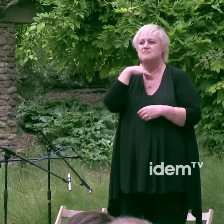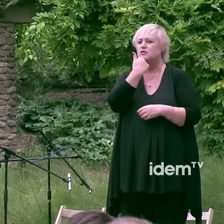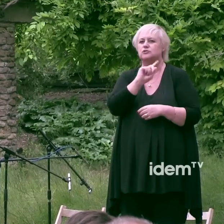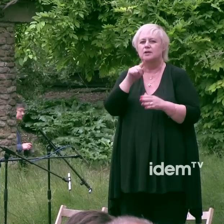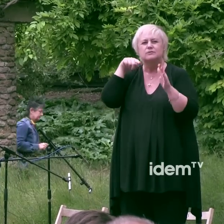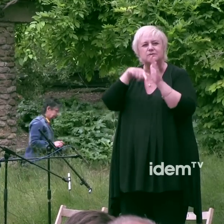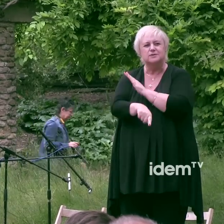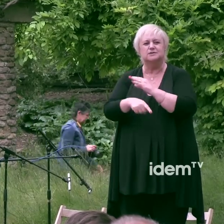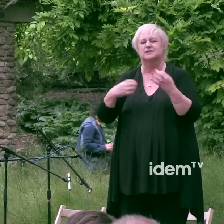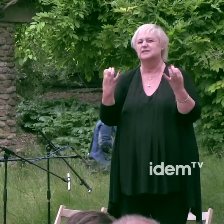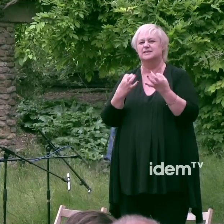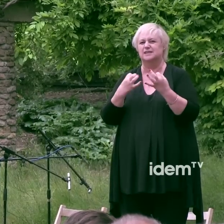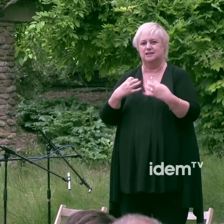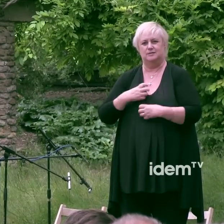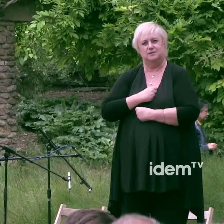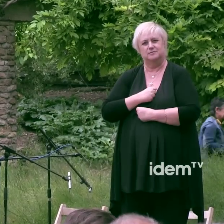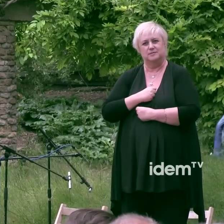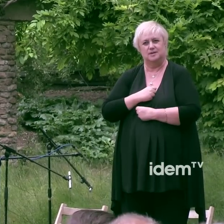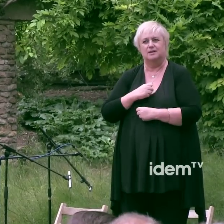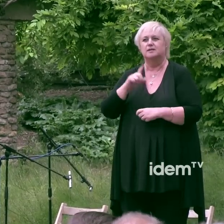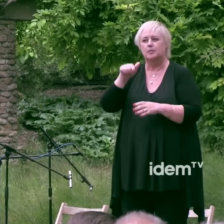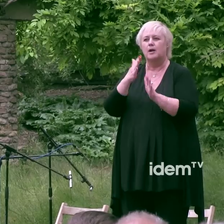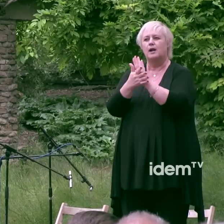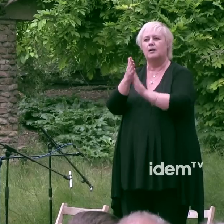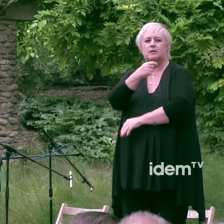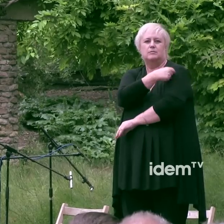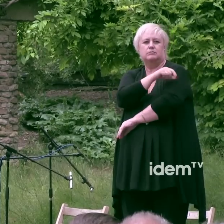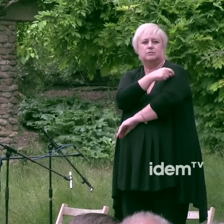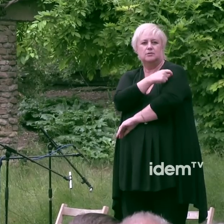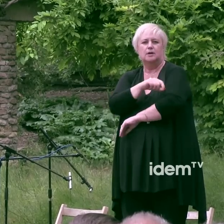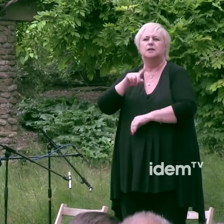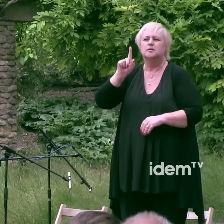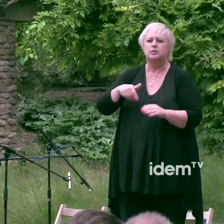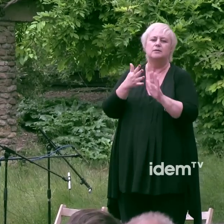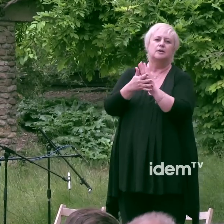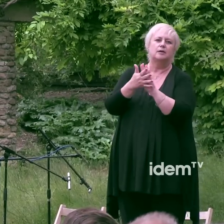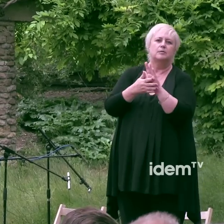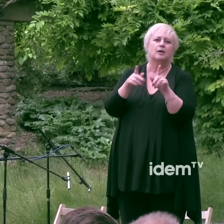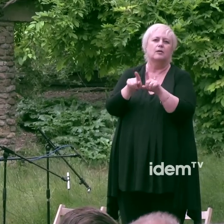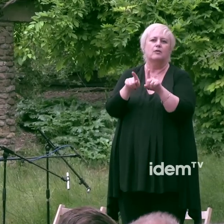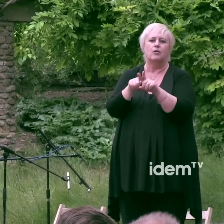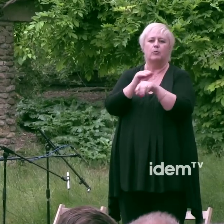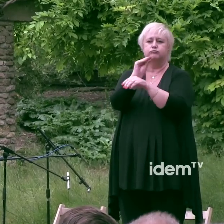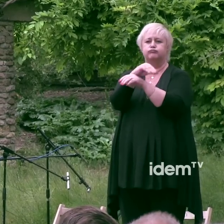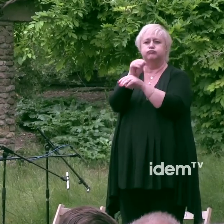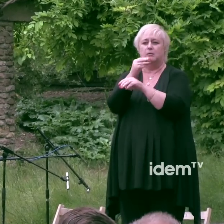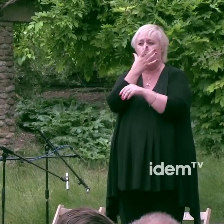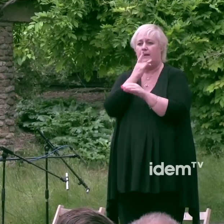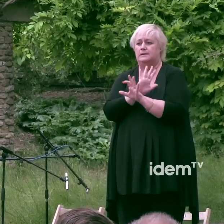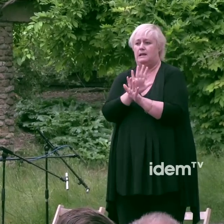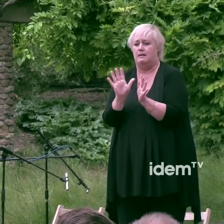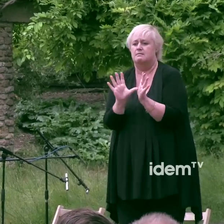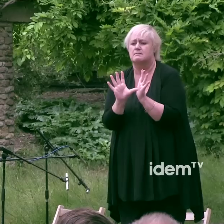encoratjat per informacions que constantment ens parlen de la vacuna i fins i tot de la curació del VIH com si ja fossin una realitat a tocar dels dits.